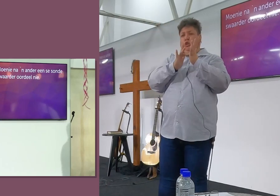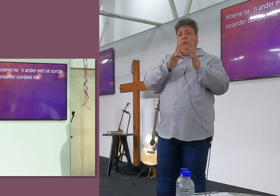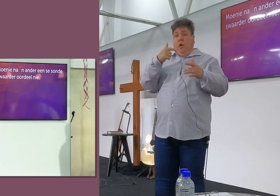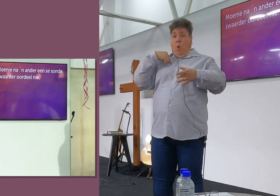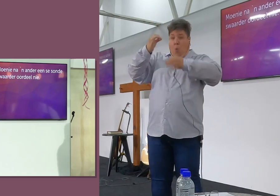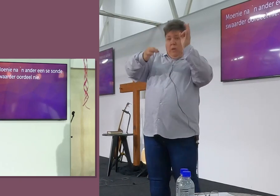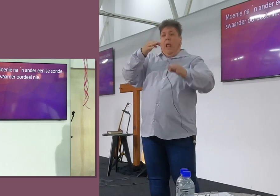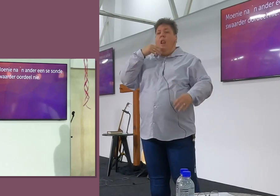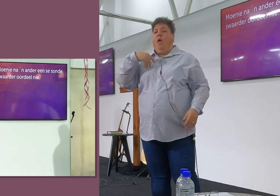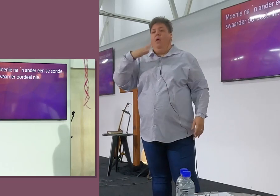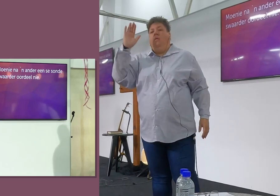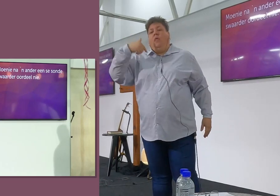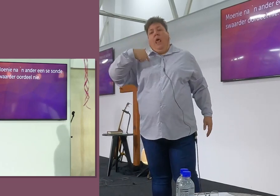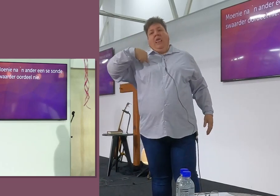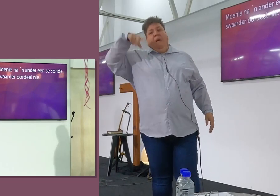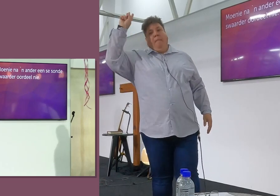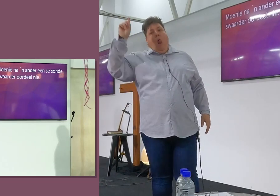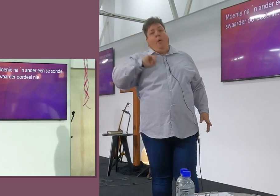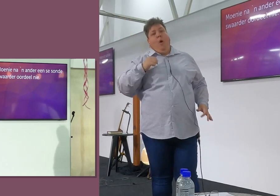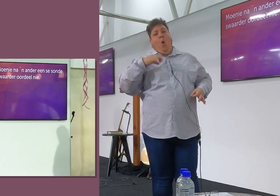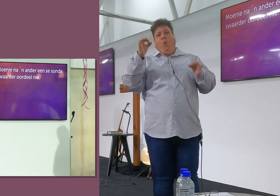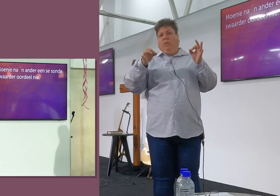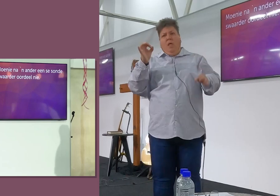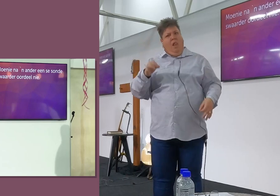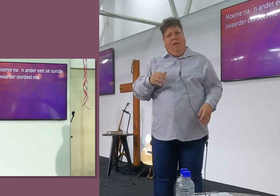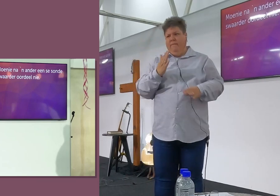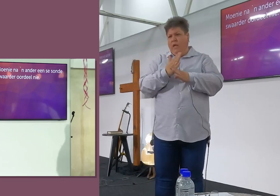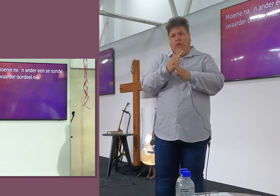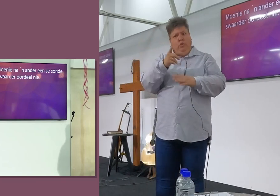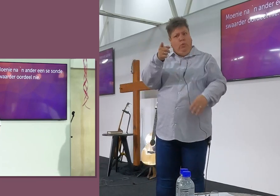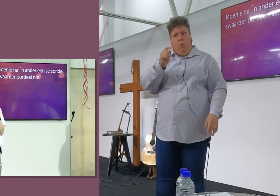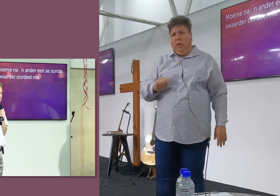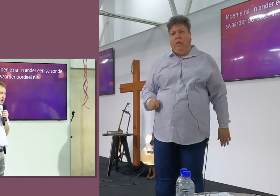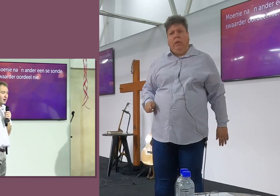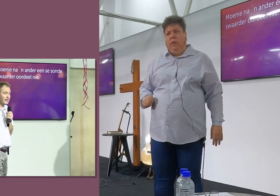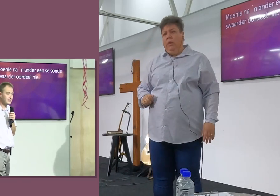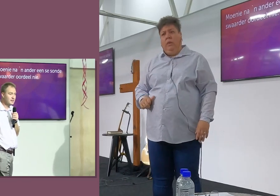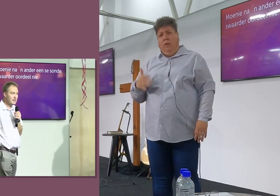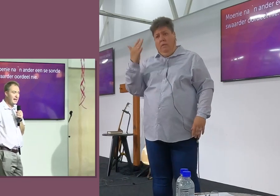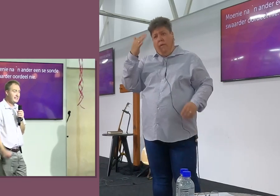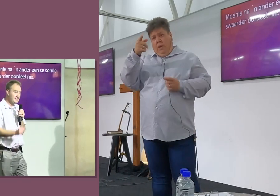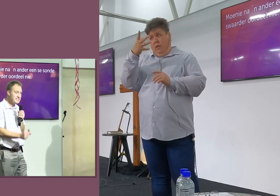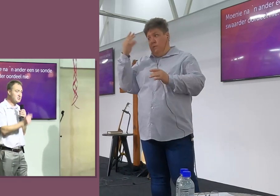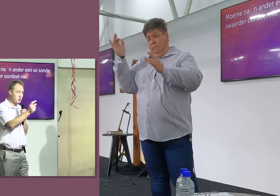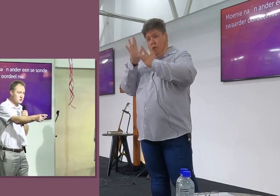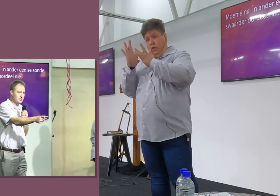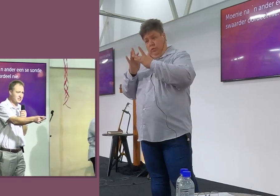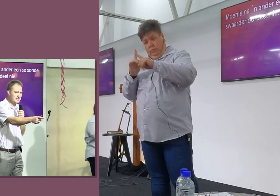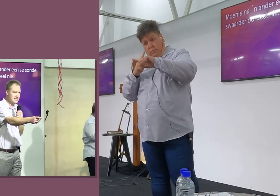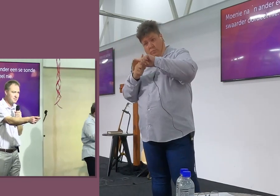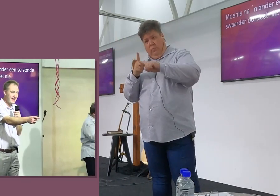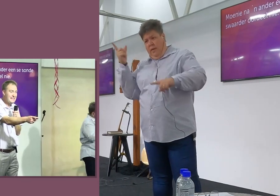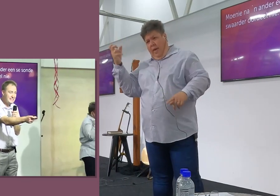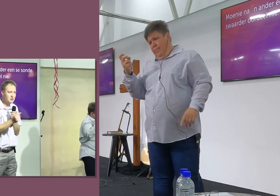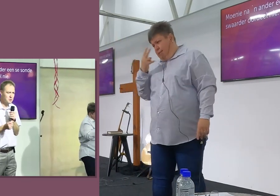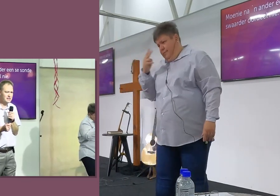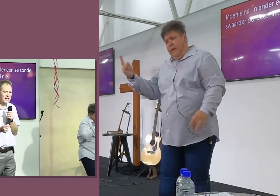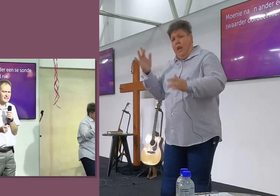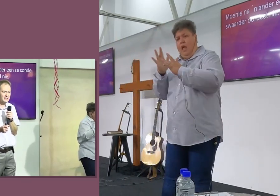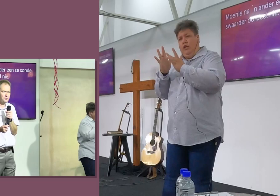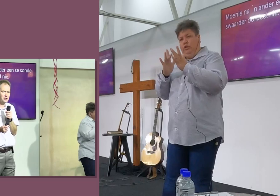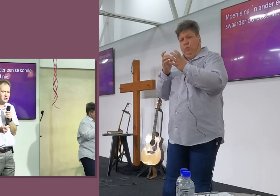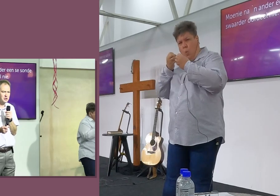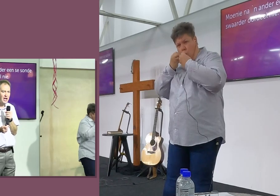nie. Dis hoe jy mense by Jesus uitbreng, nie. Daie persoon wat langs Jesus gehang het, het Jesus sy onskuld geseen en dit het